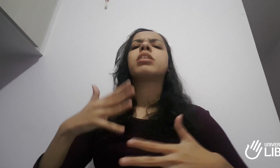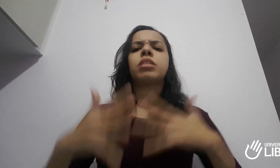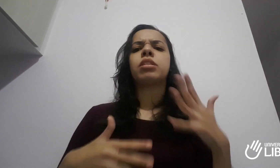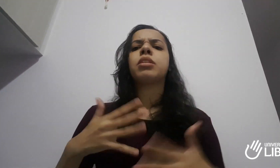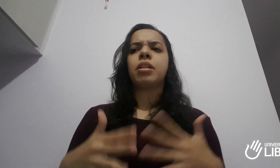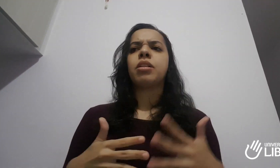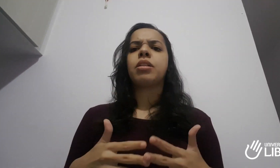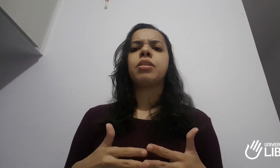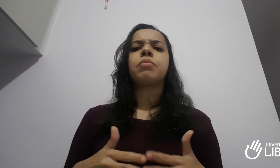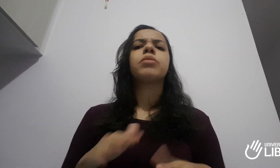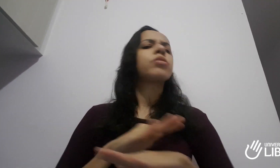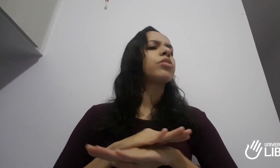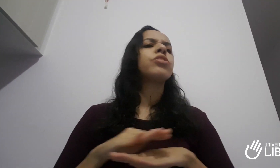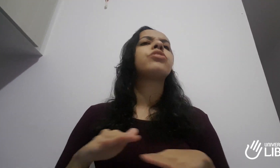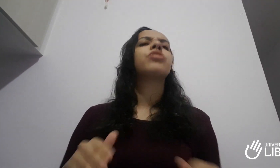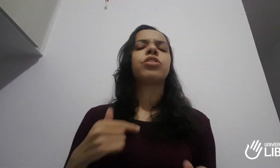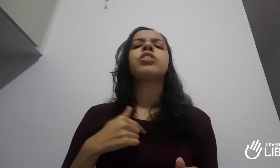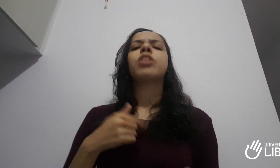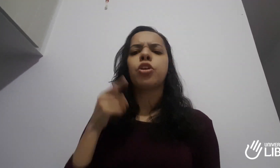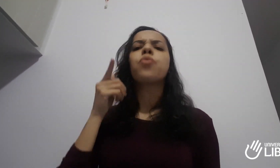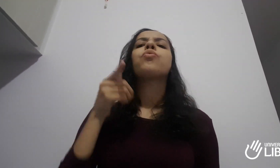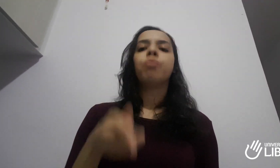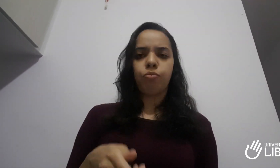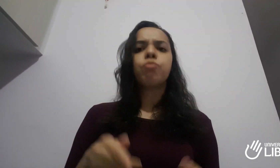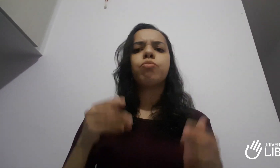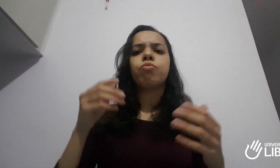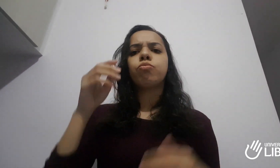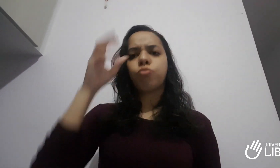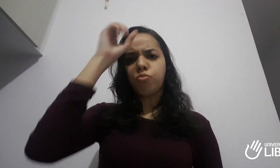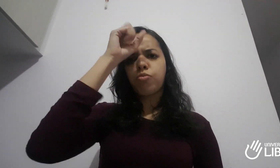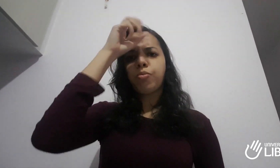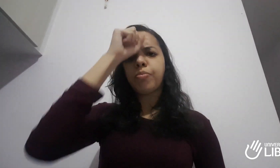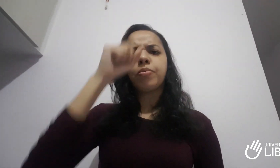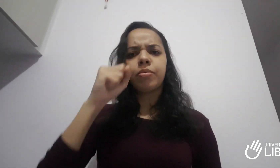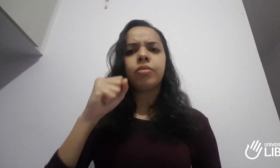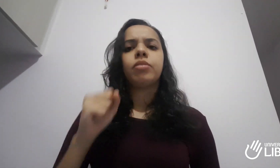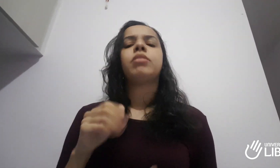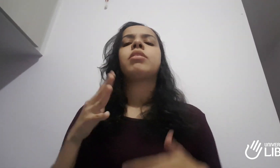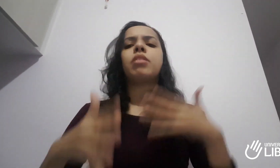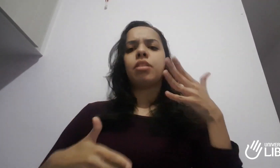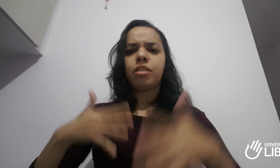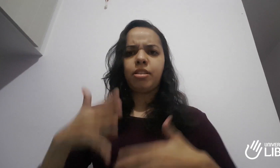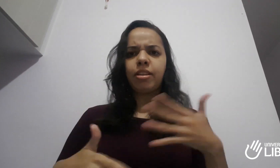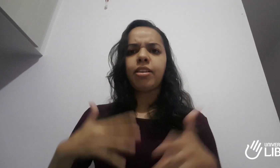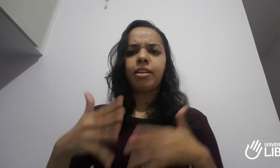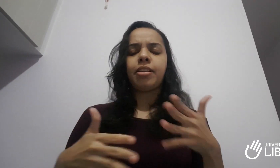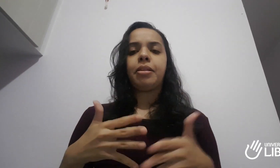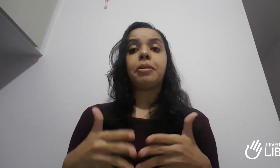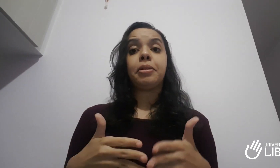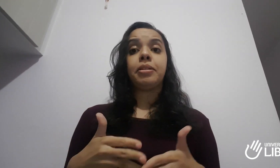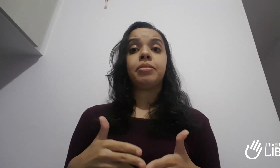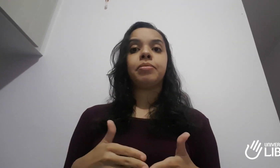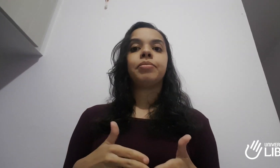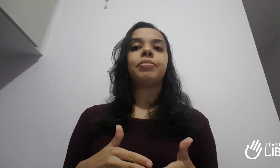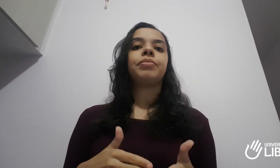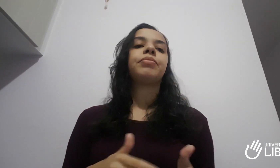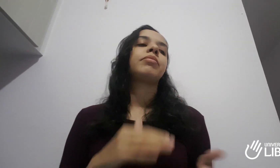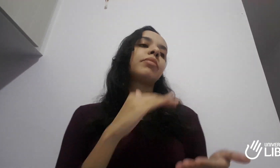objetivo na minha vida, de que eu não queria ter mais essa dificuldade. Eu queria aprender a Libras, eu queria montar as frases em Libras